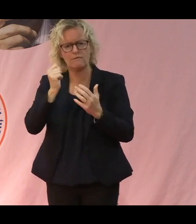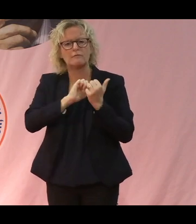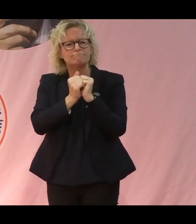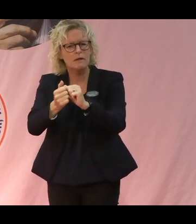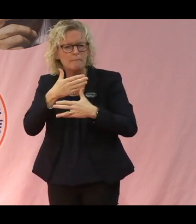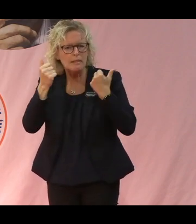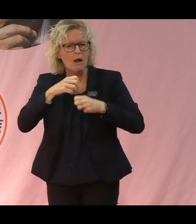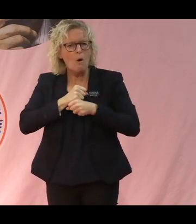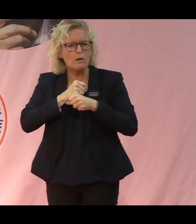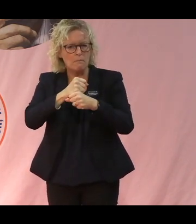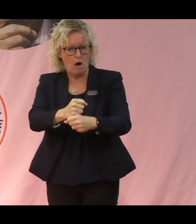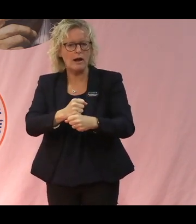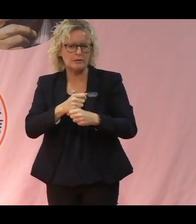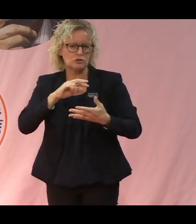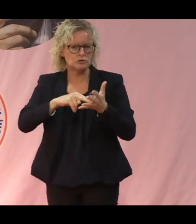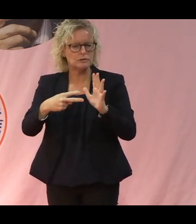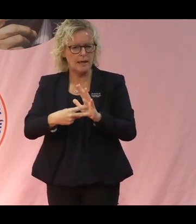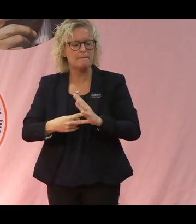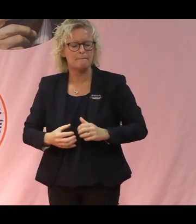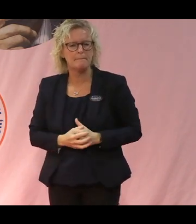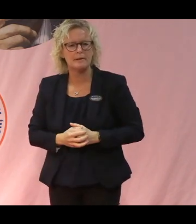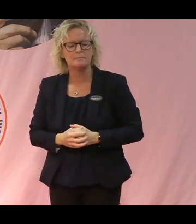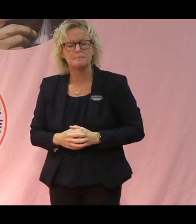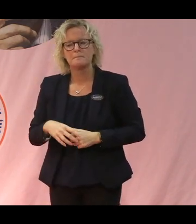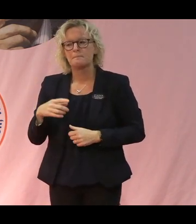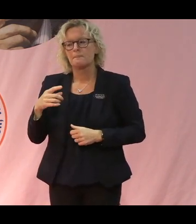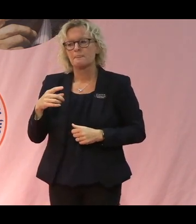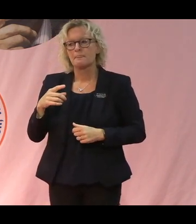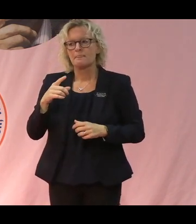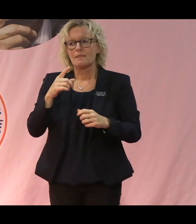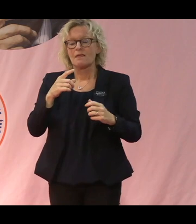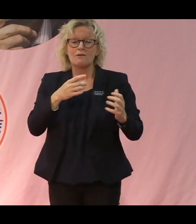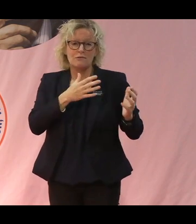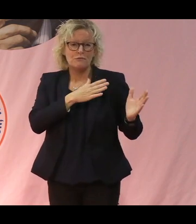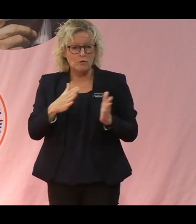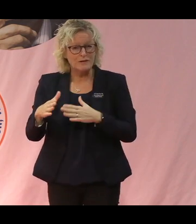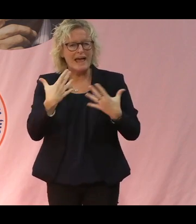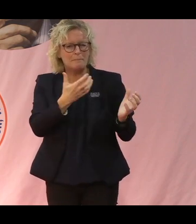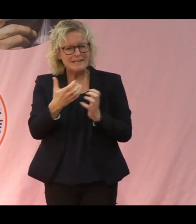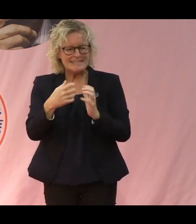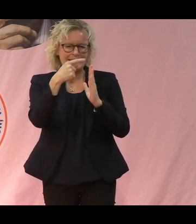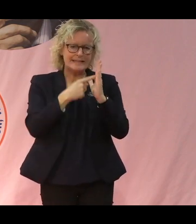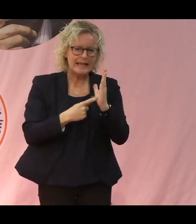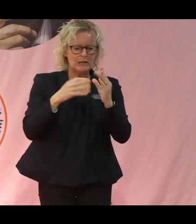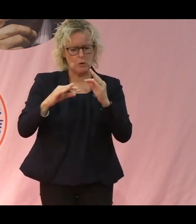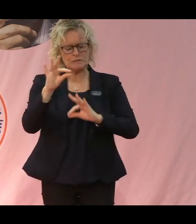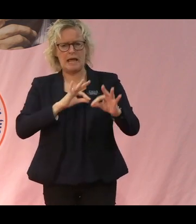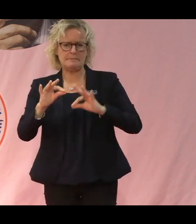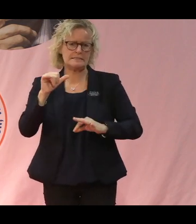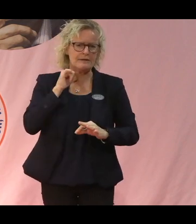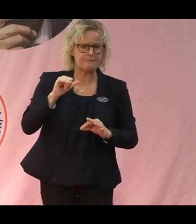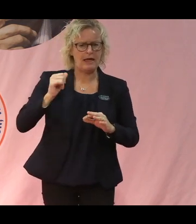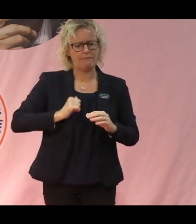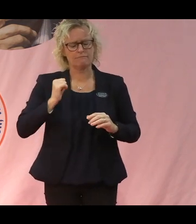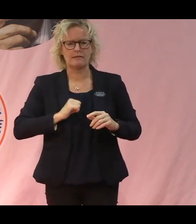hållbara livsmedelssystem. Det saknas många regler fortfarande för hur vi använder kemikalier inom jordbruk och